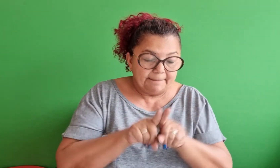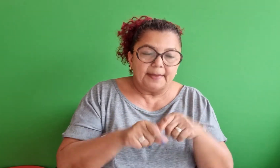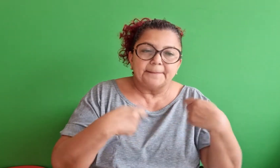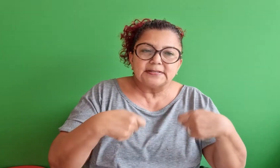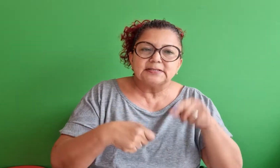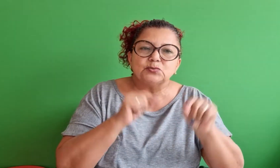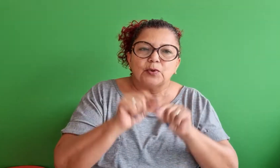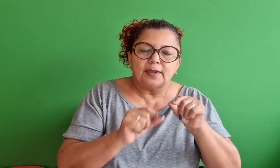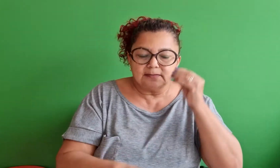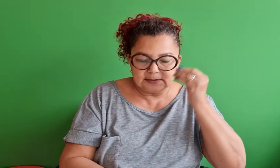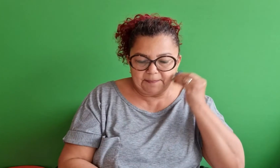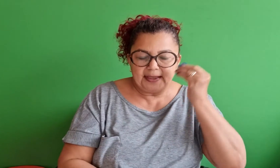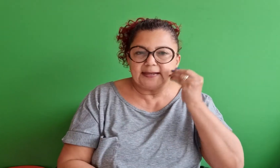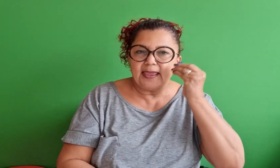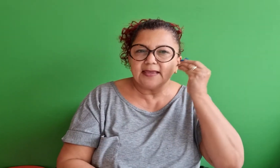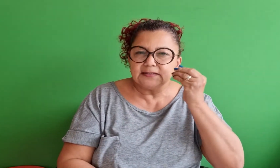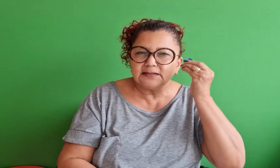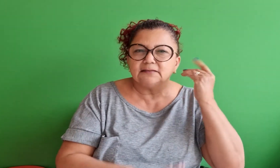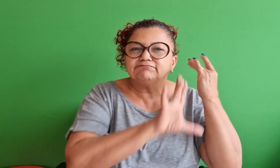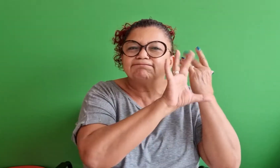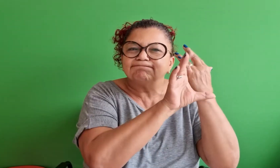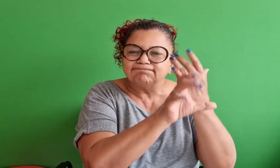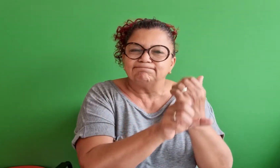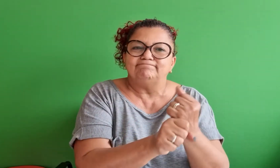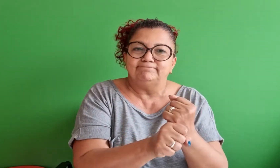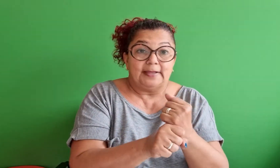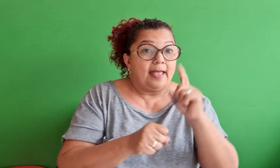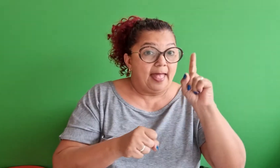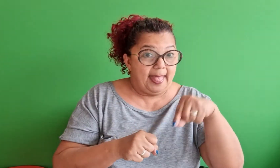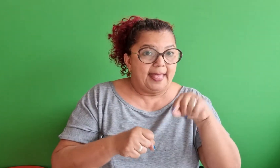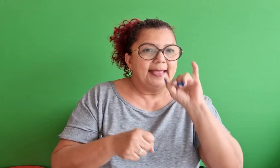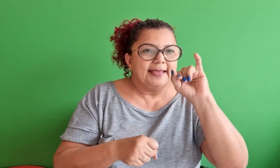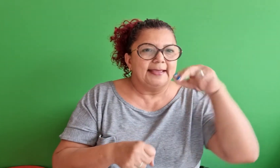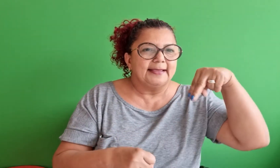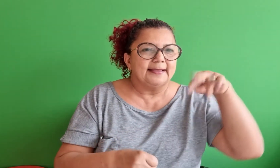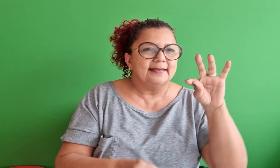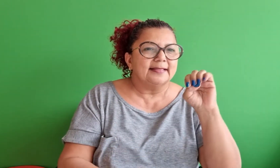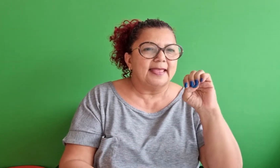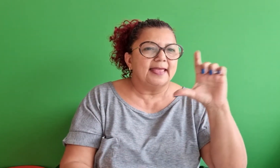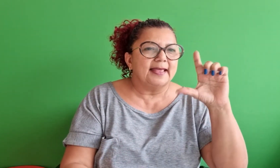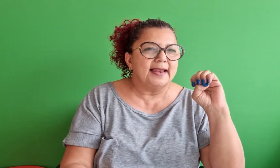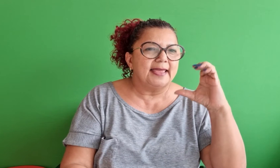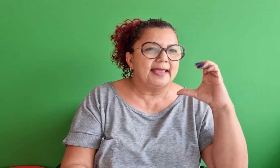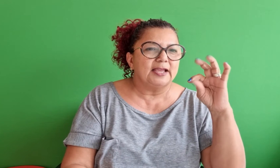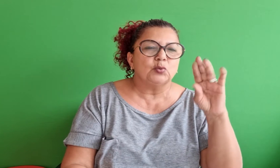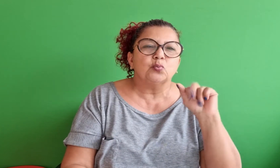e também precisa de experiência com o passar do tempo. Essa é a